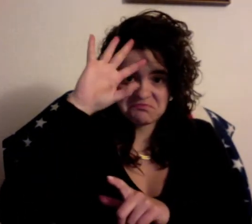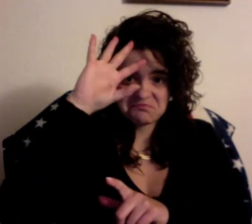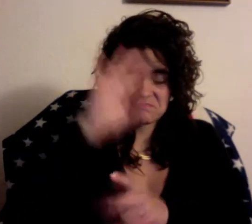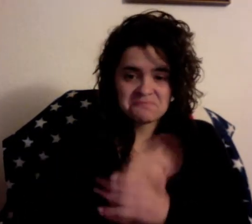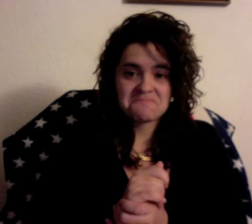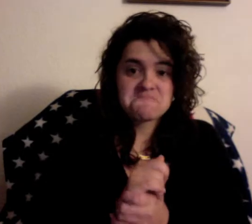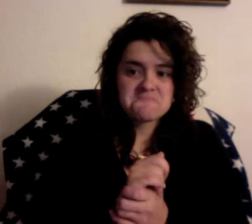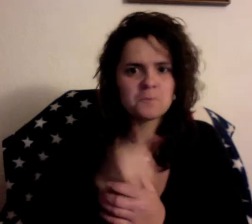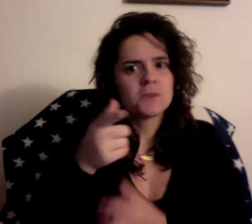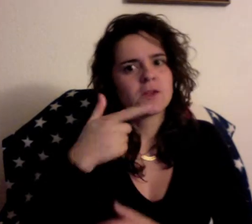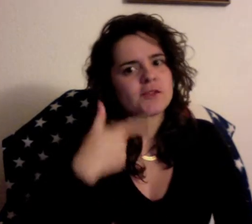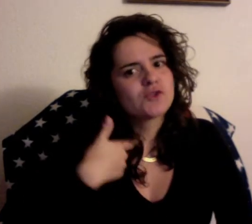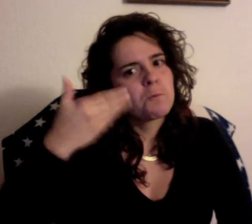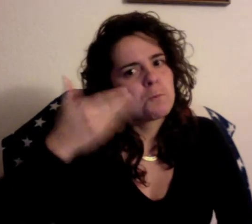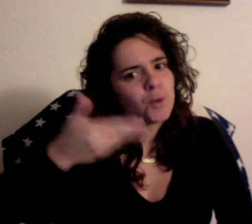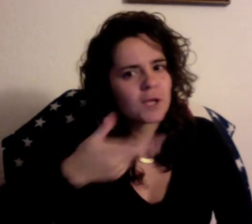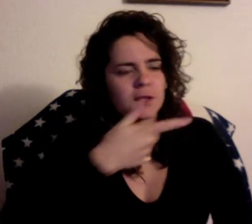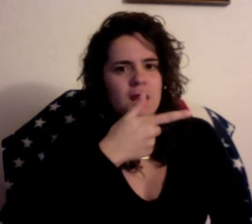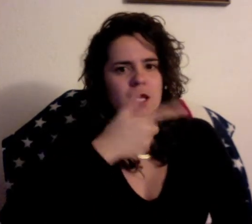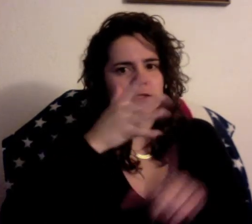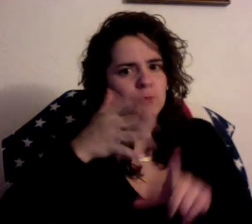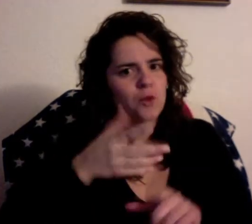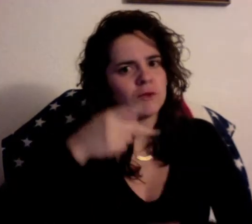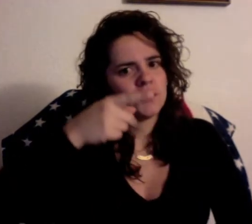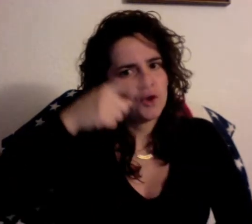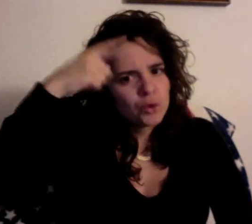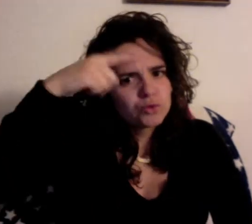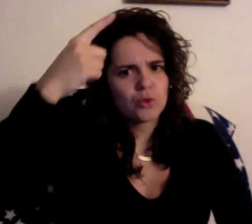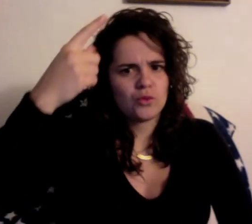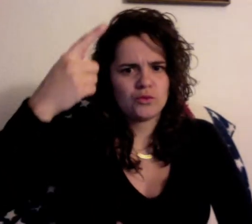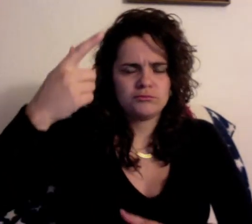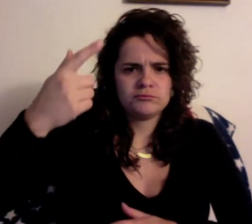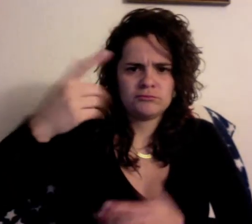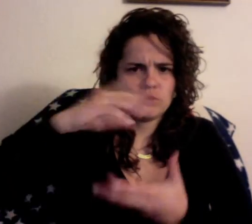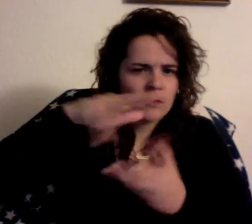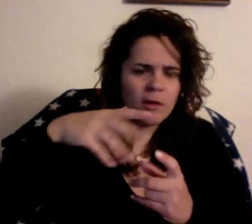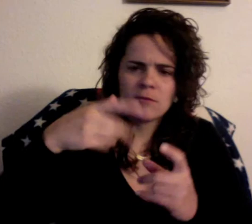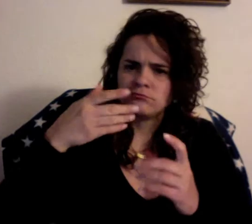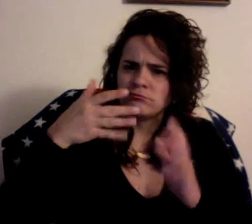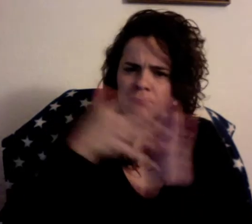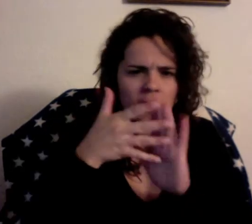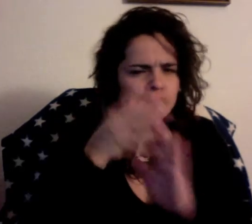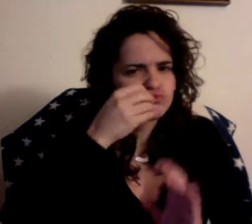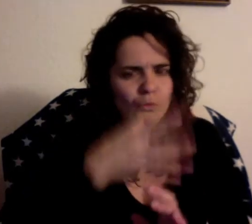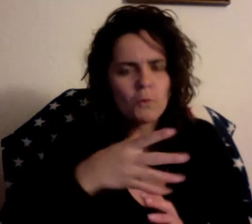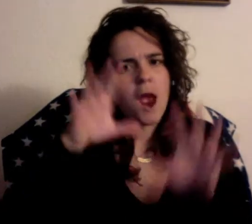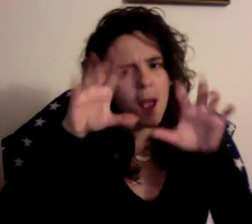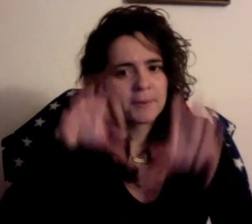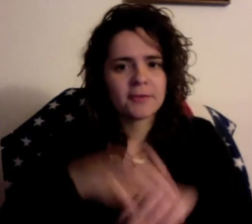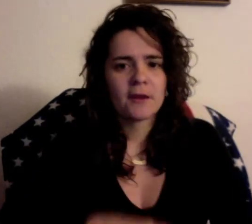Tengo un trastorno obsesivo compulsivo. Lo limpio todo, así que lo que en esta casa era una pesadilla para mí. No puedo creer que sea la